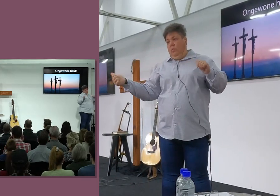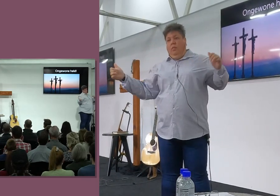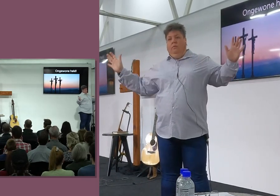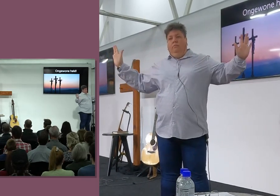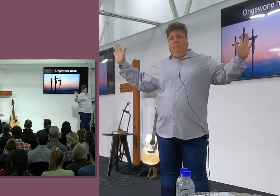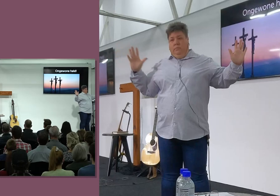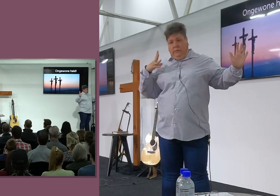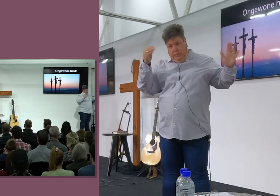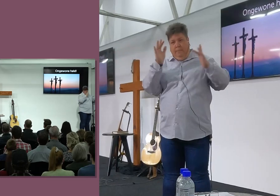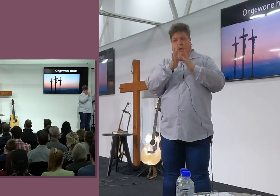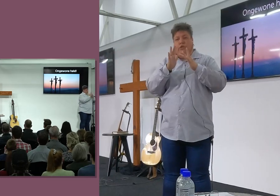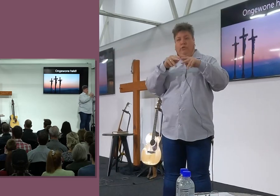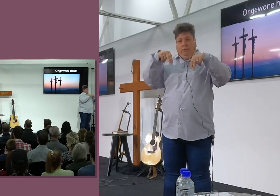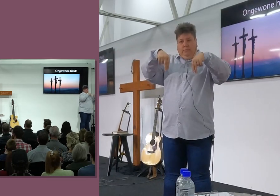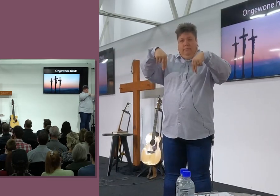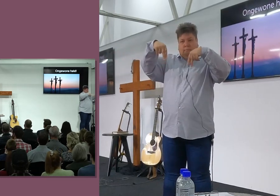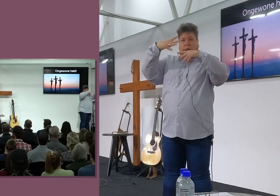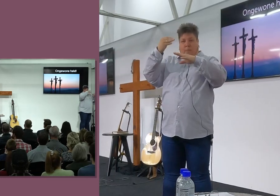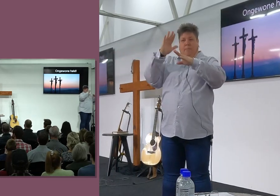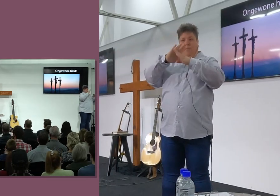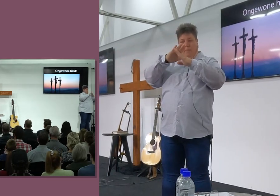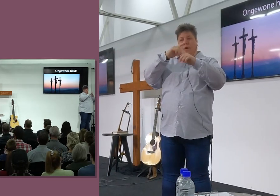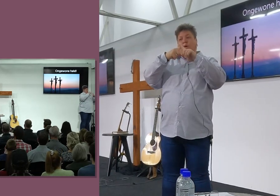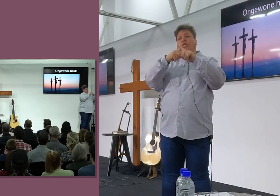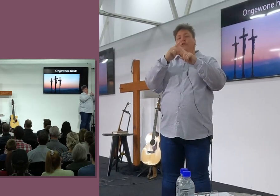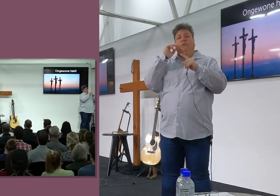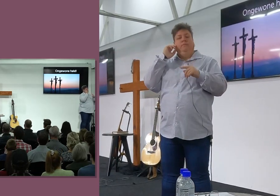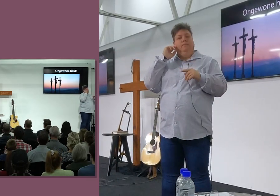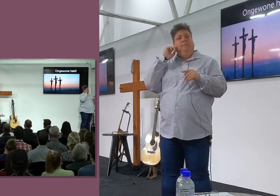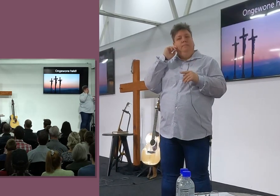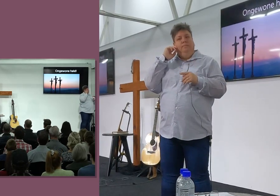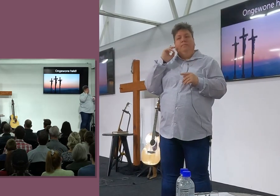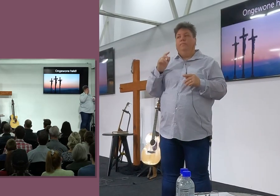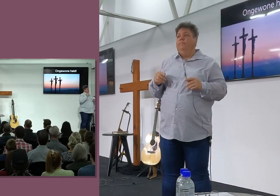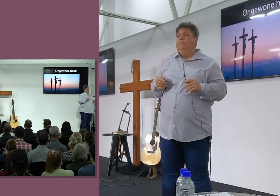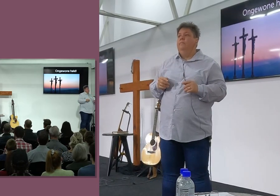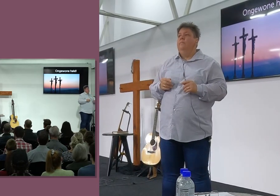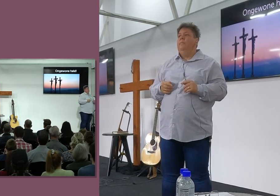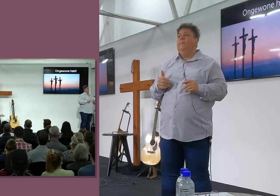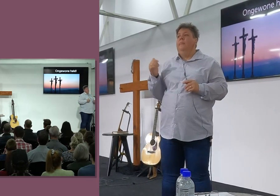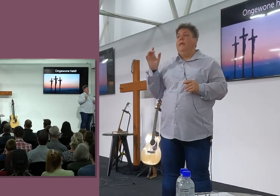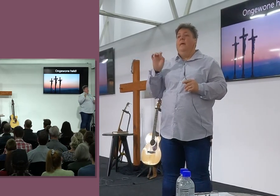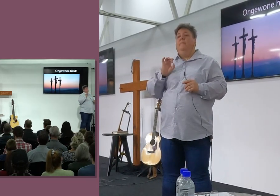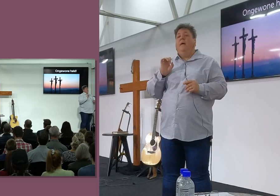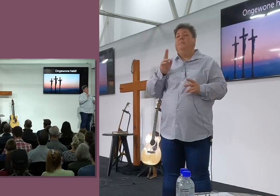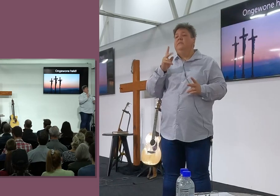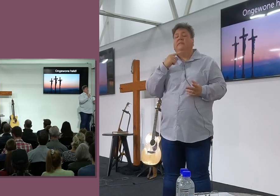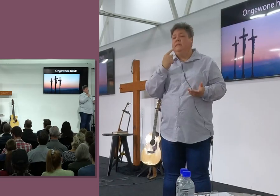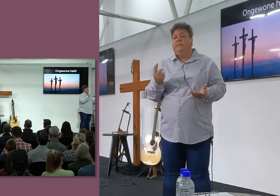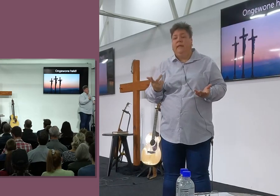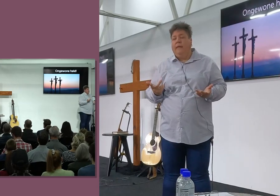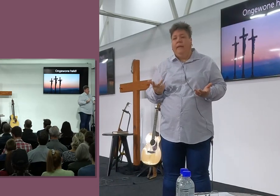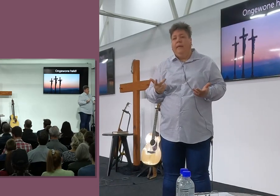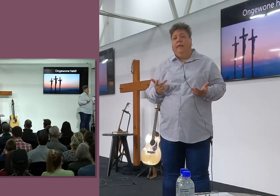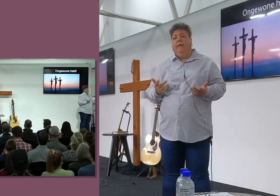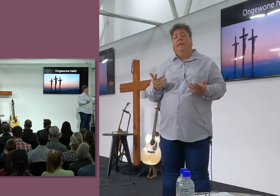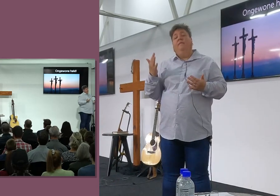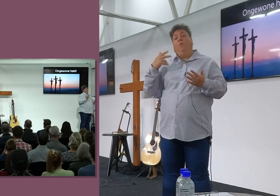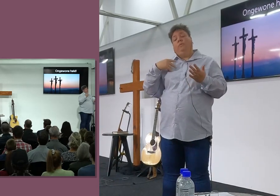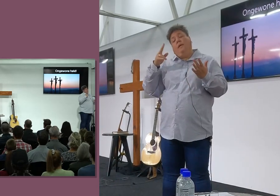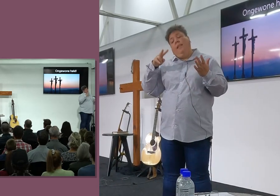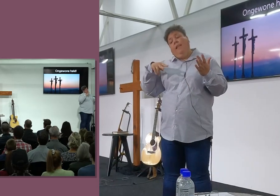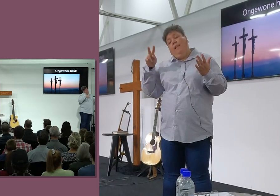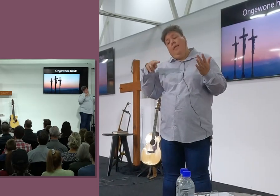naam was nie, En, En, Hy, Hy daar gehang, En julle sal onthou, Dalk moet ek het net sê, Ik bang ek sê dit, Dalk nie vandag nie, Maar, Wanneer ons